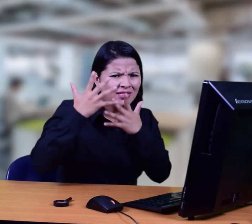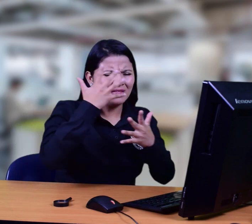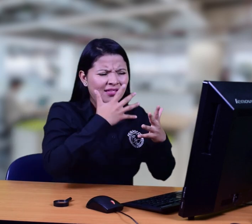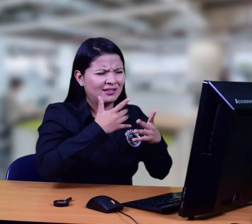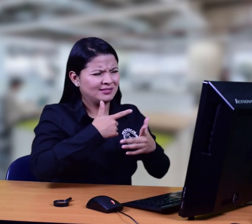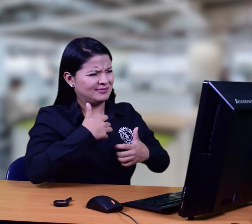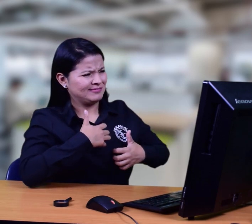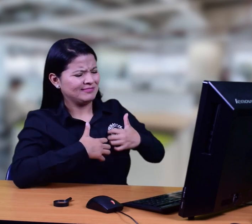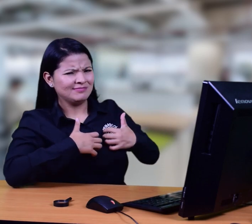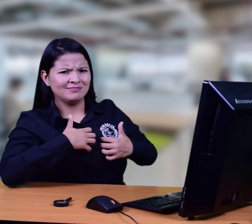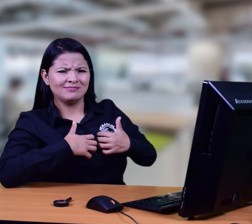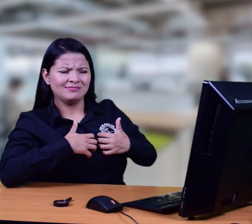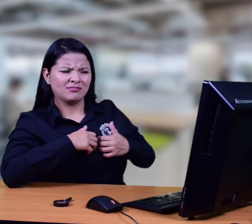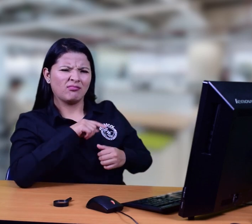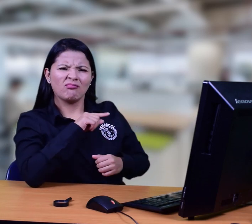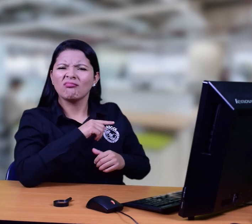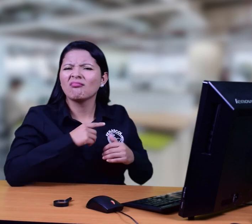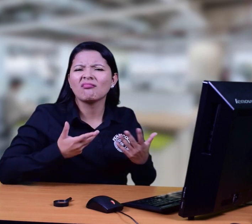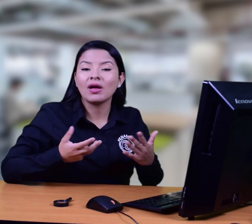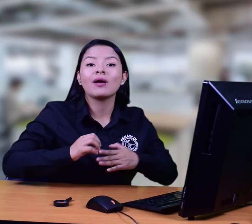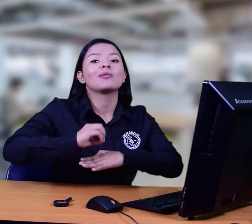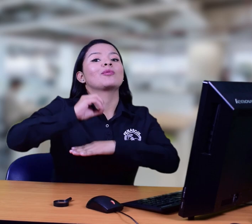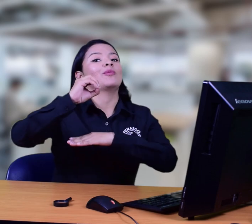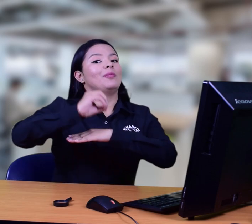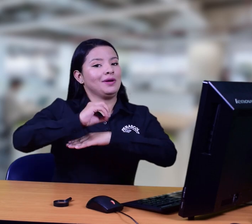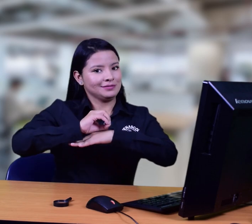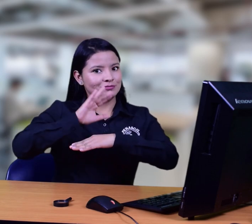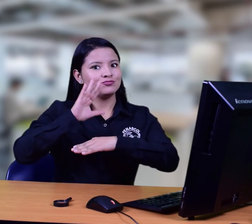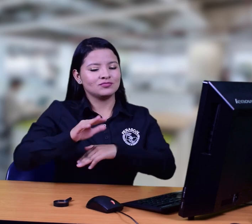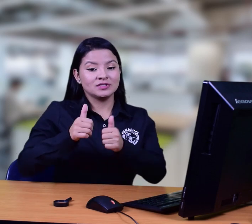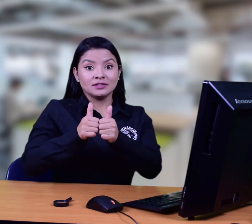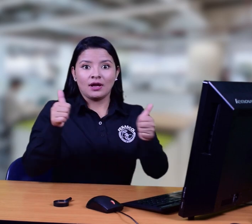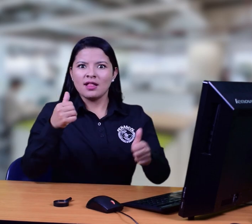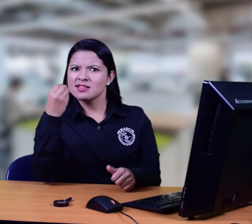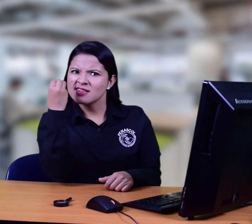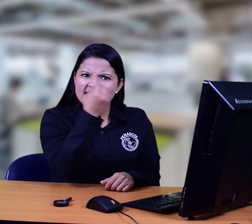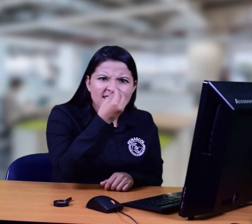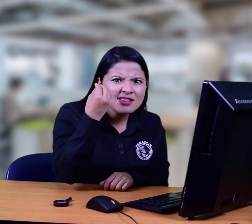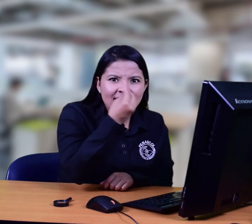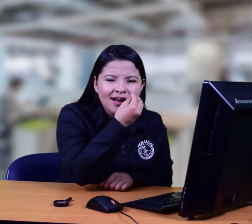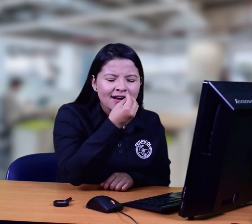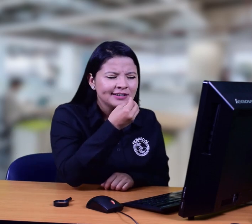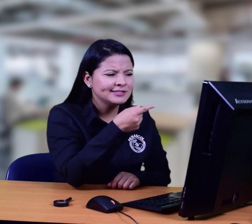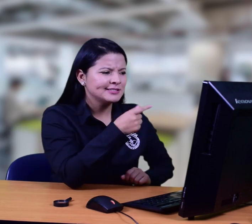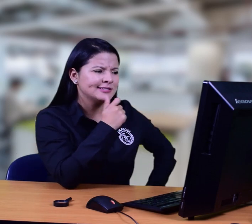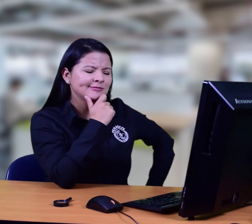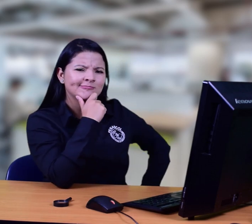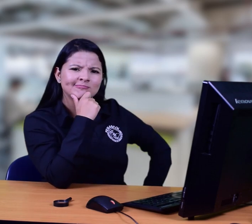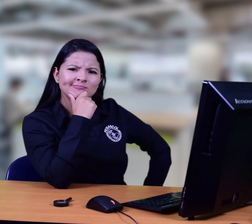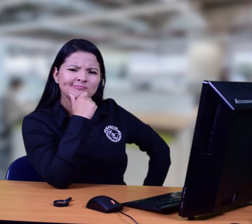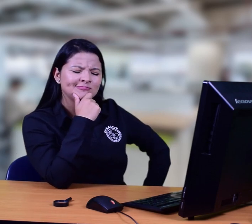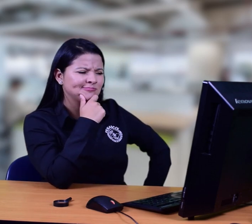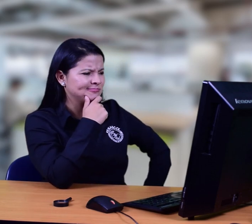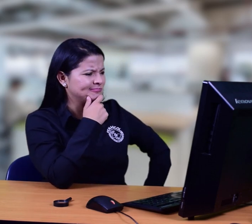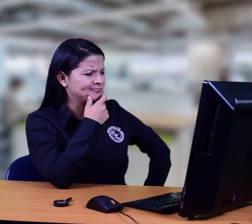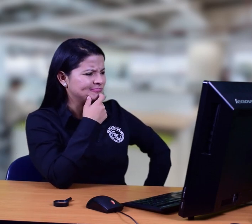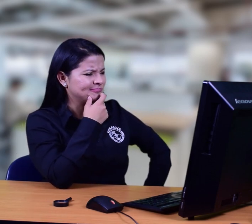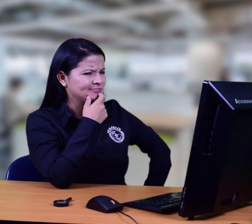como confundidas e inquietas con este tema. El tema de esta publicación fueron las organizaciones sin ánimo de lucro,